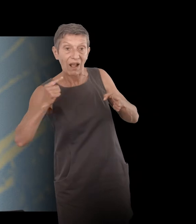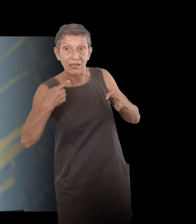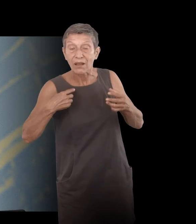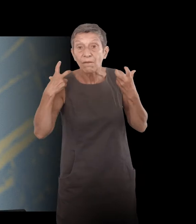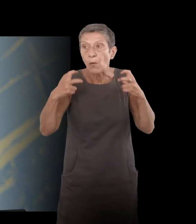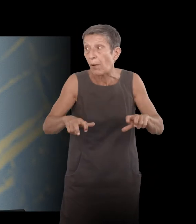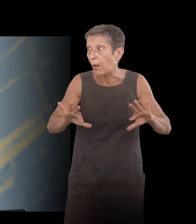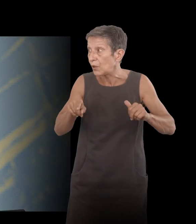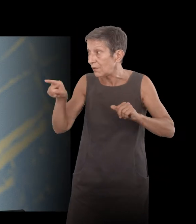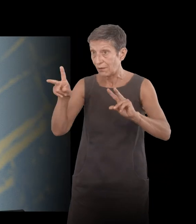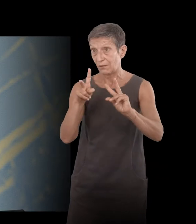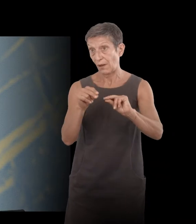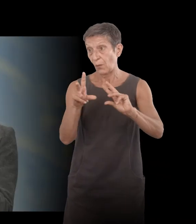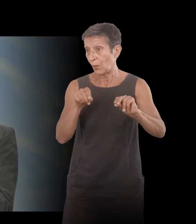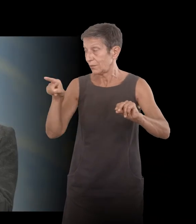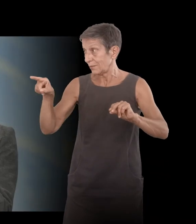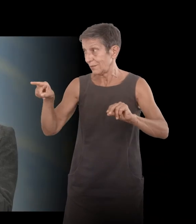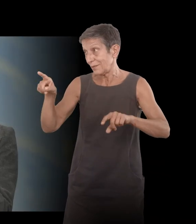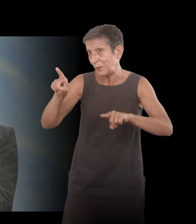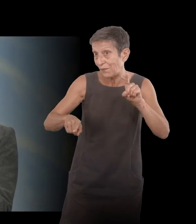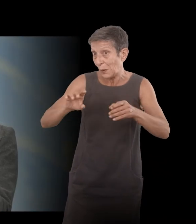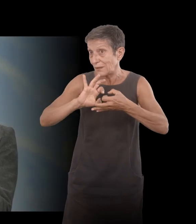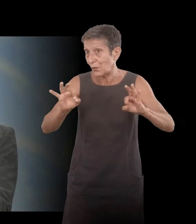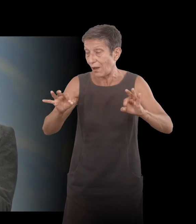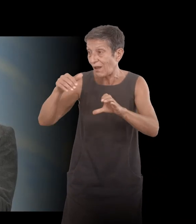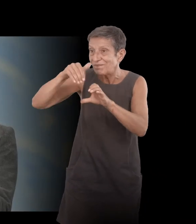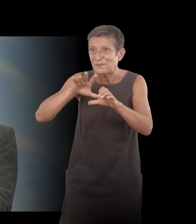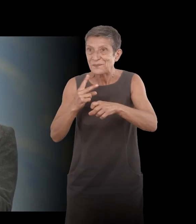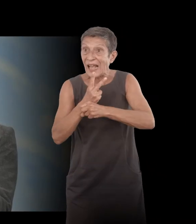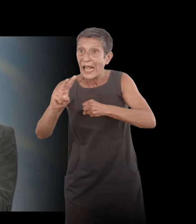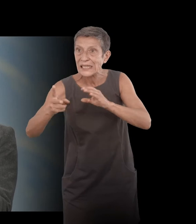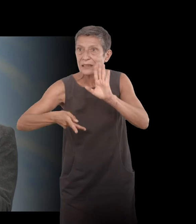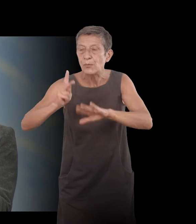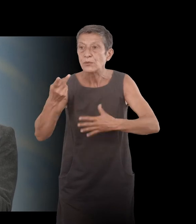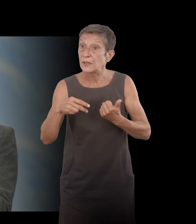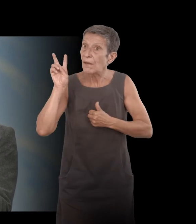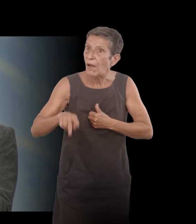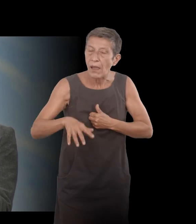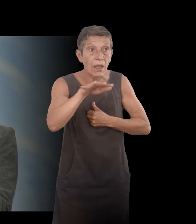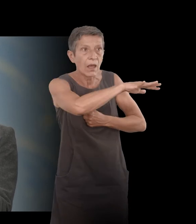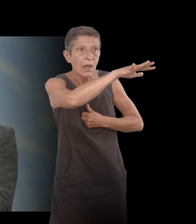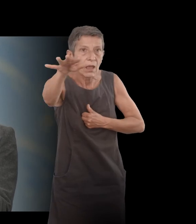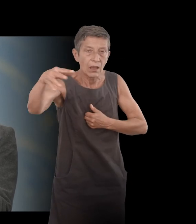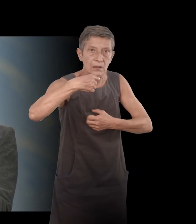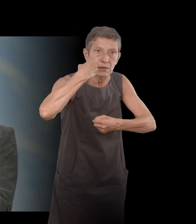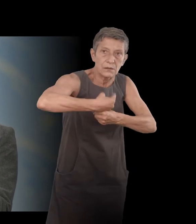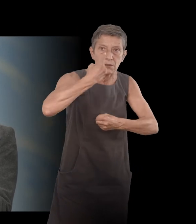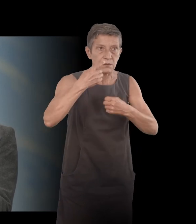c'était effectivement un peu trop risqué. Mais à l'inverse, on est entouré d'injonctions à être prudent, à ne trop